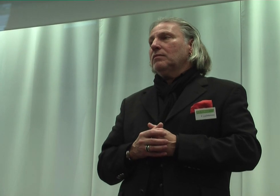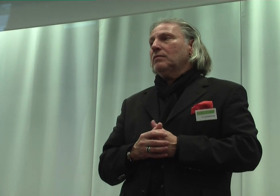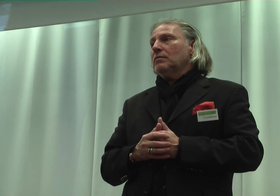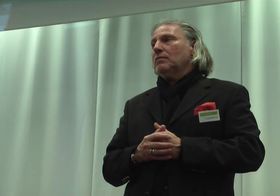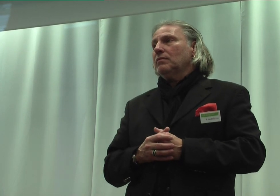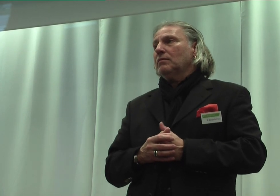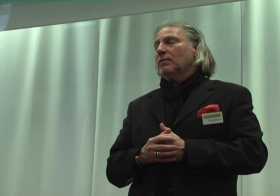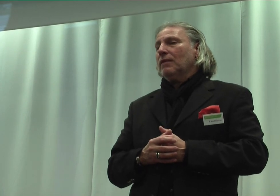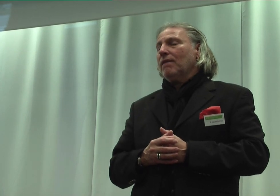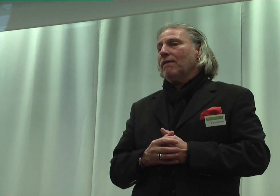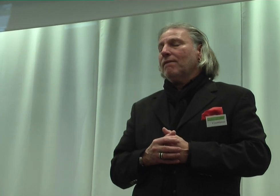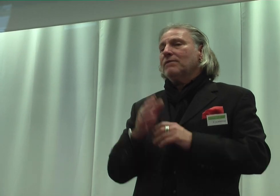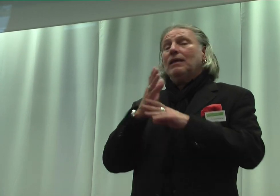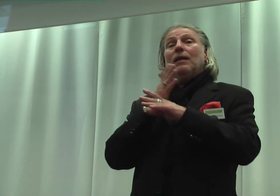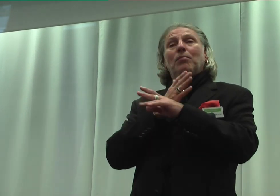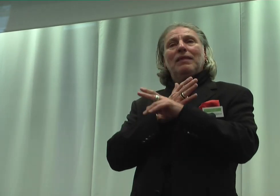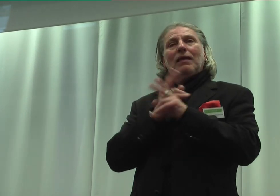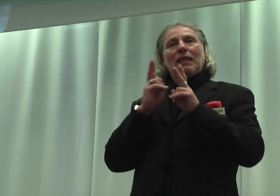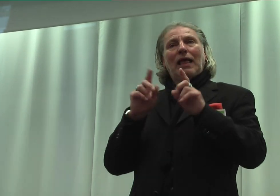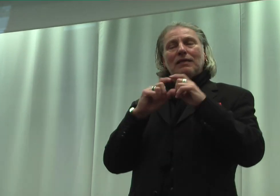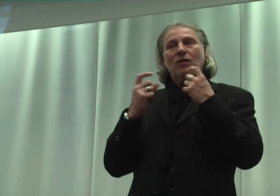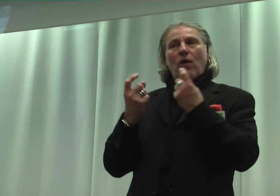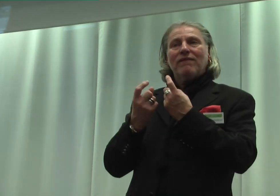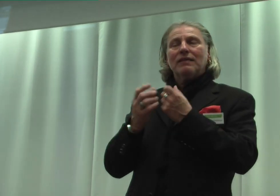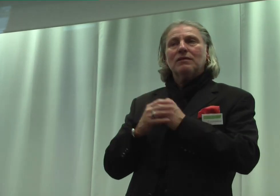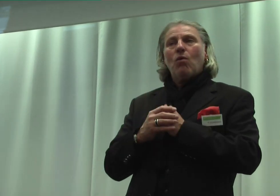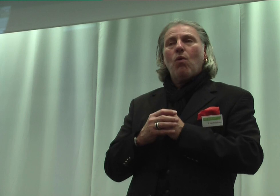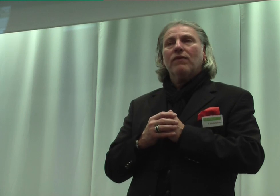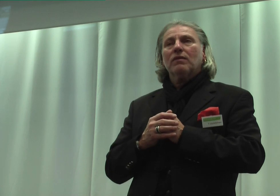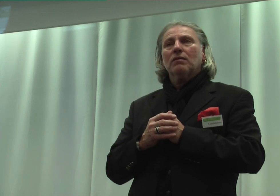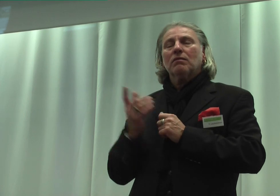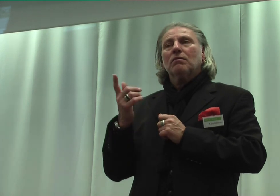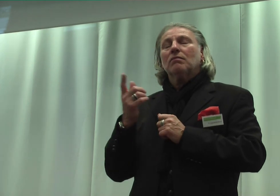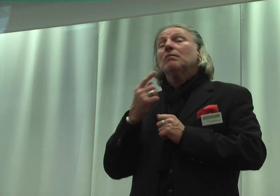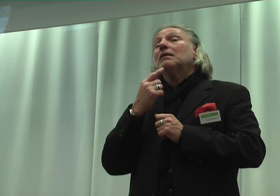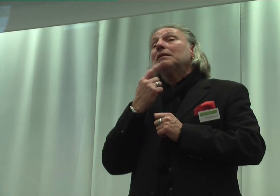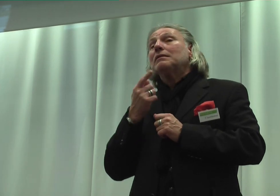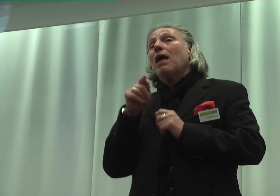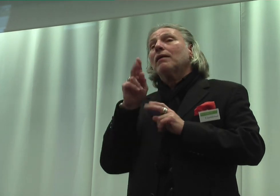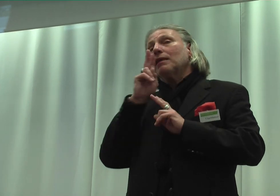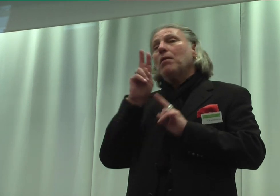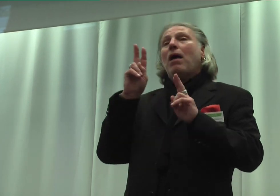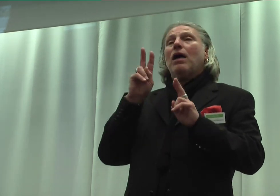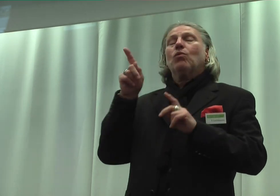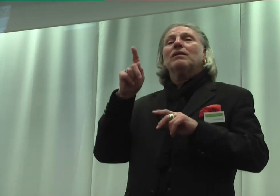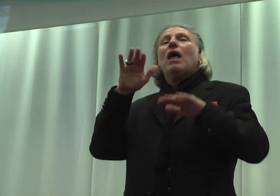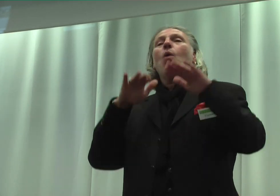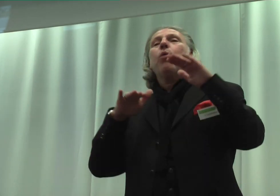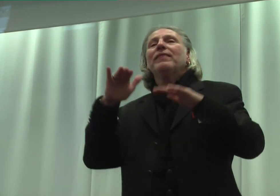Die Behinderung mit Behinderung betont die Achtung der Unterschiedlichkeit von Menschen mit